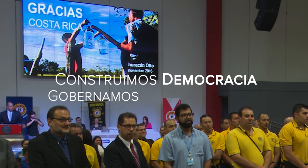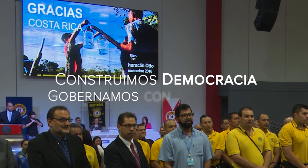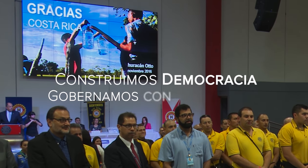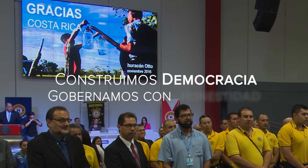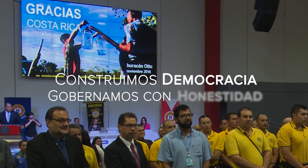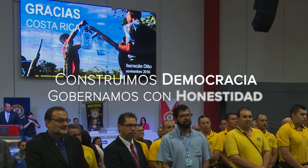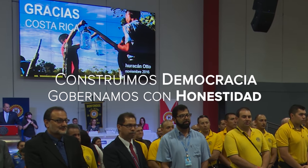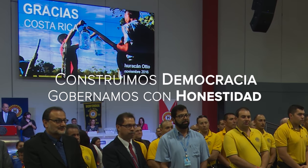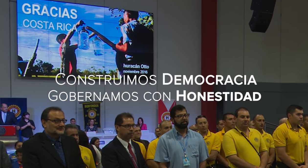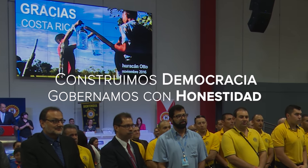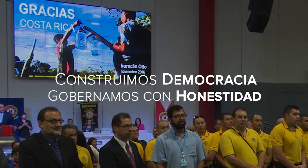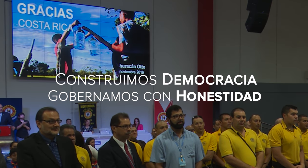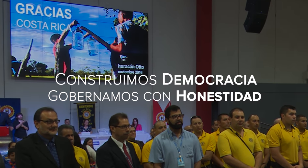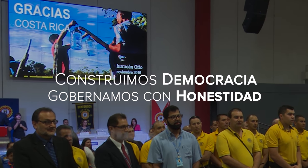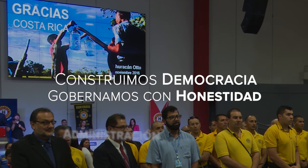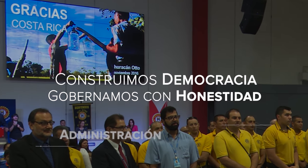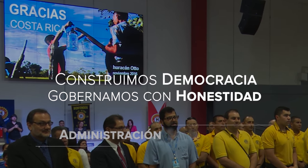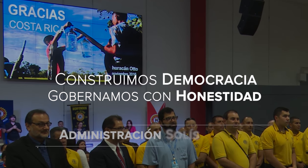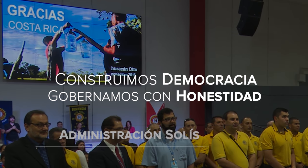Gracias.